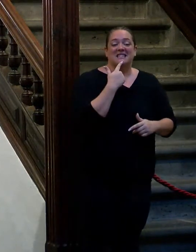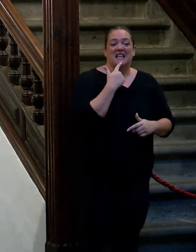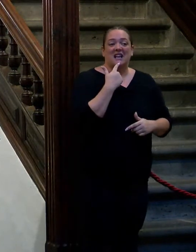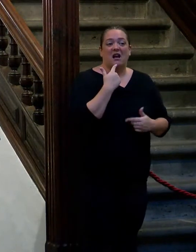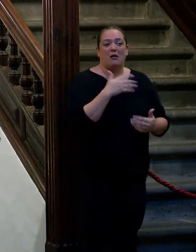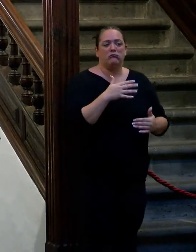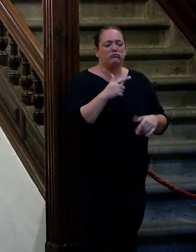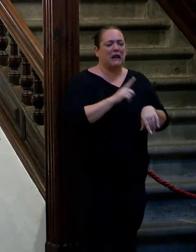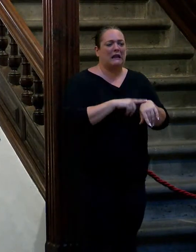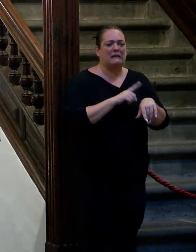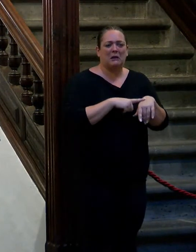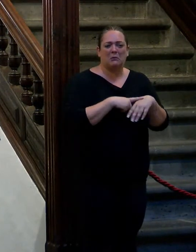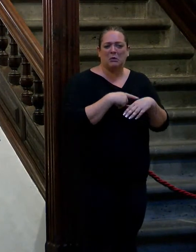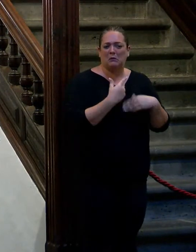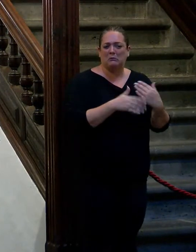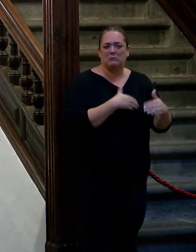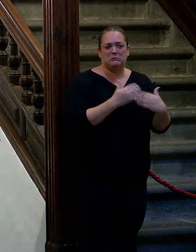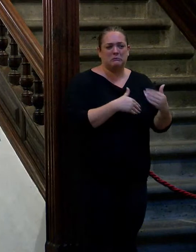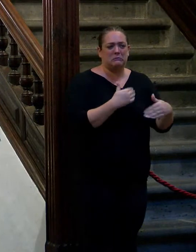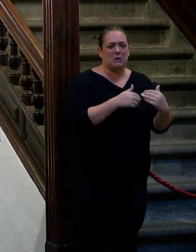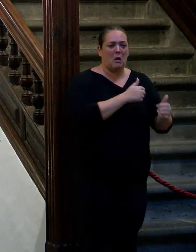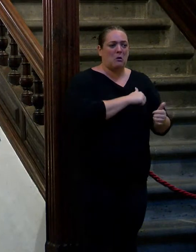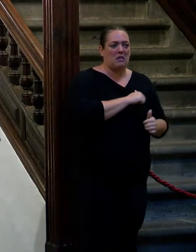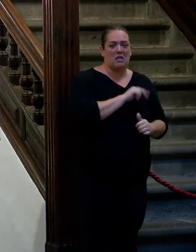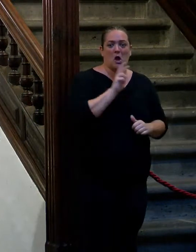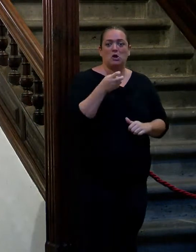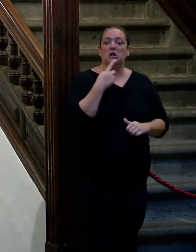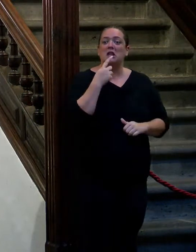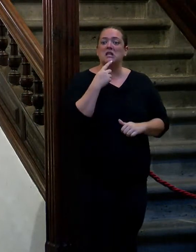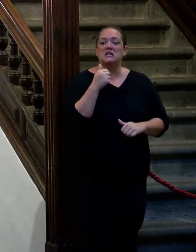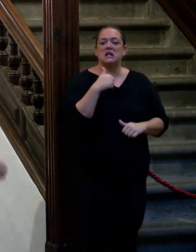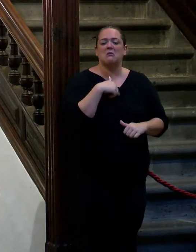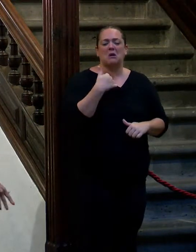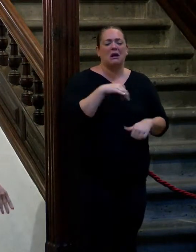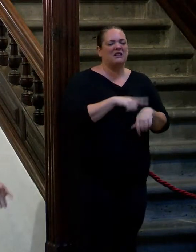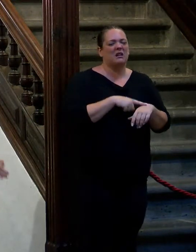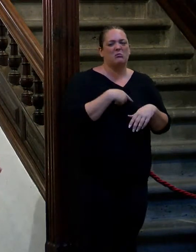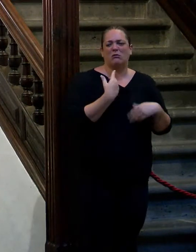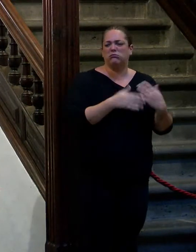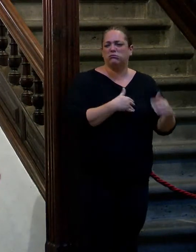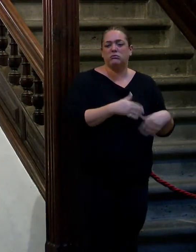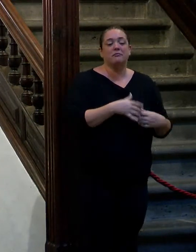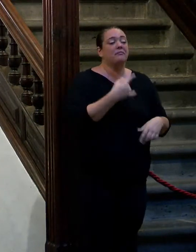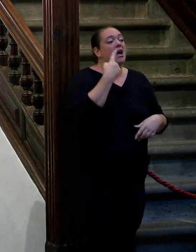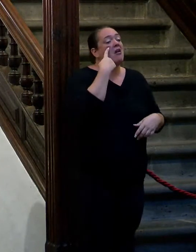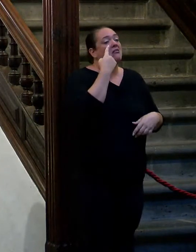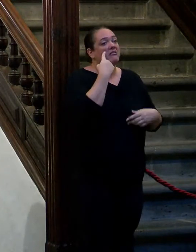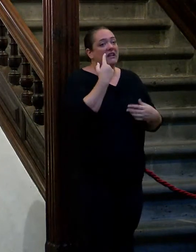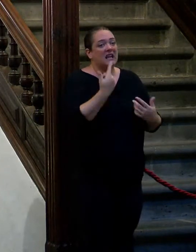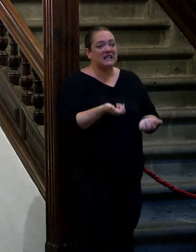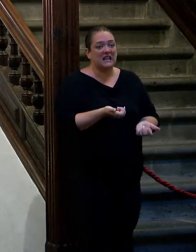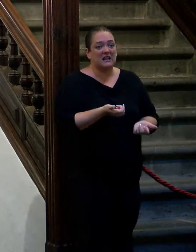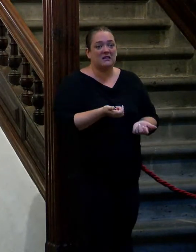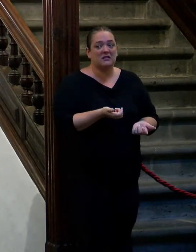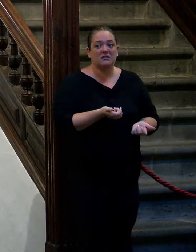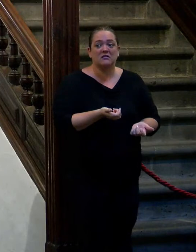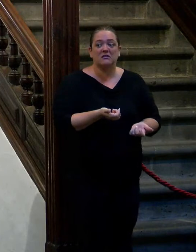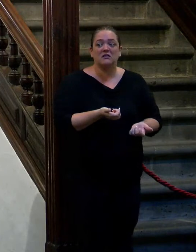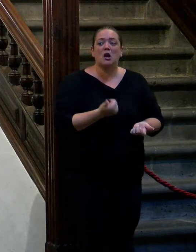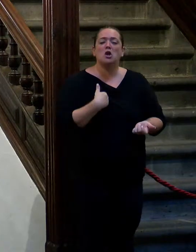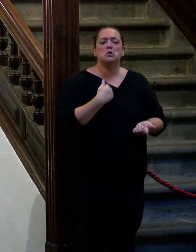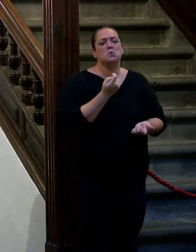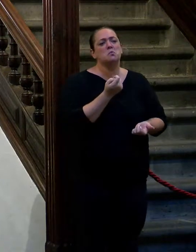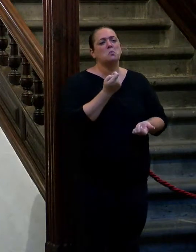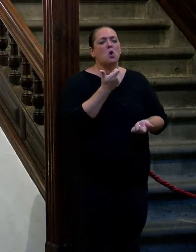como pasa el tiempo le dice un comisario al otro y el otro era un señor bajito no sé cuánto fíjate me veo yo le voy a poner un